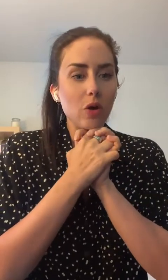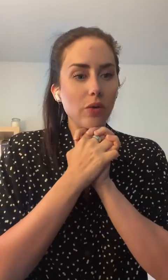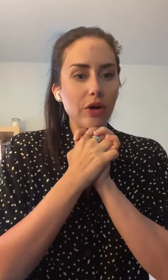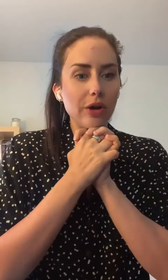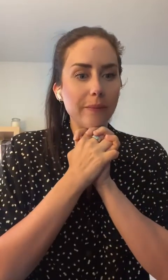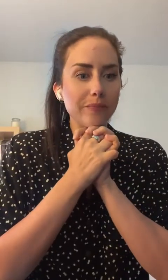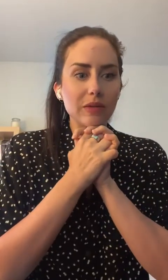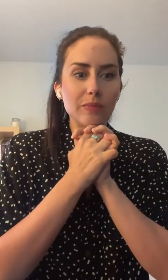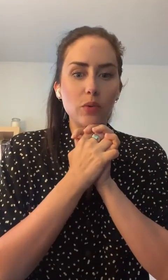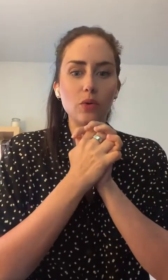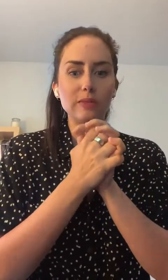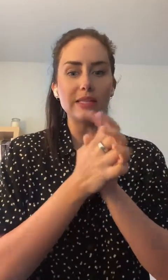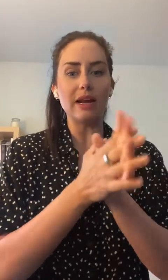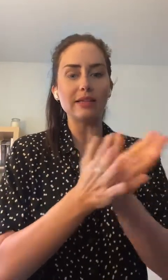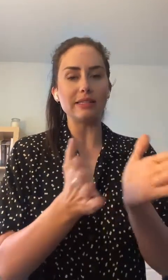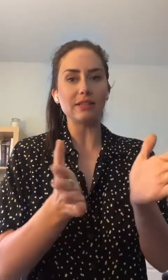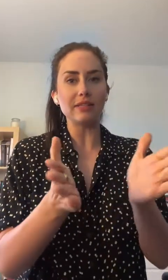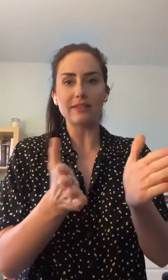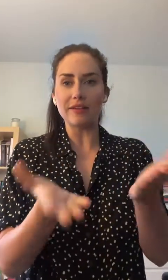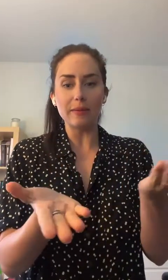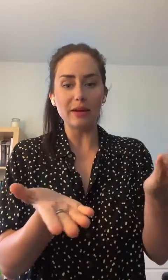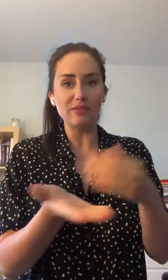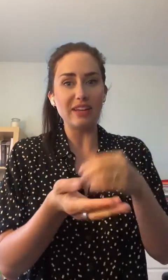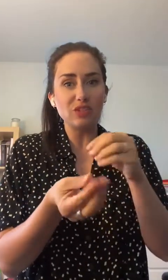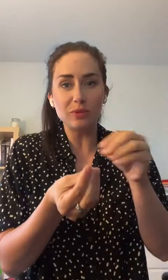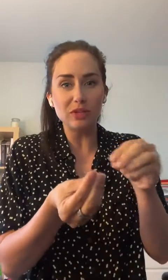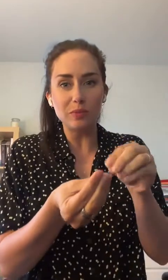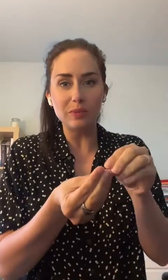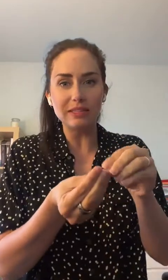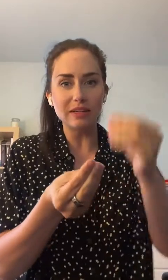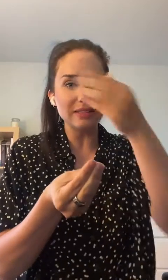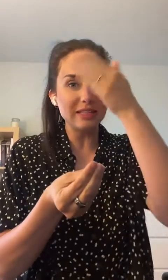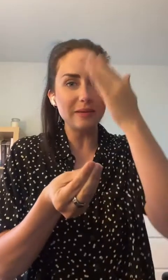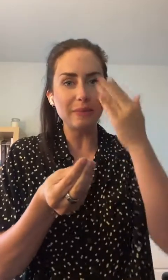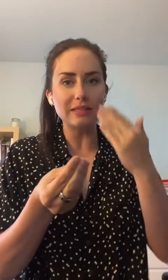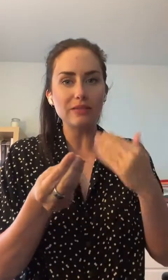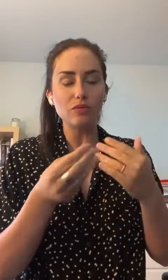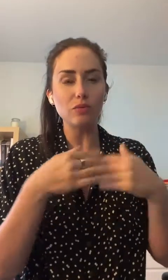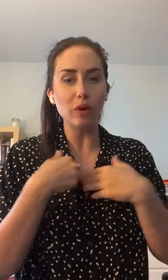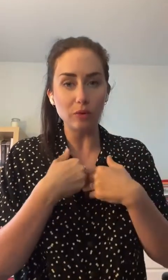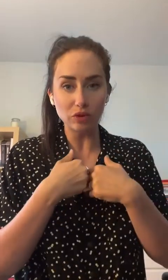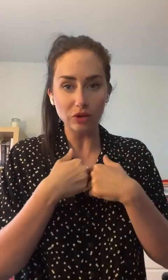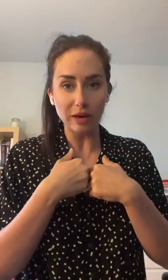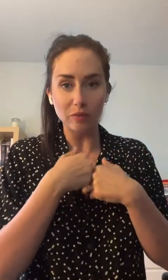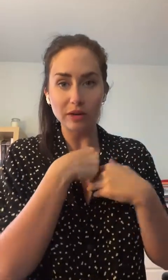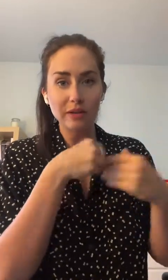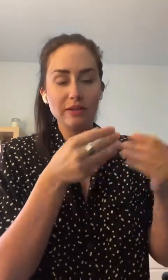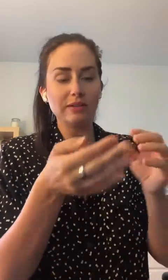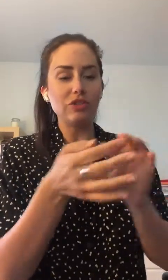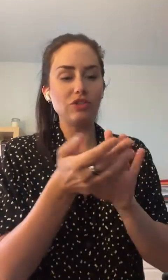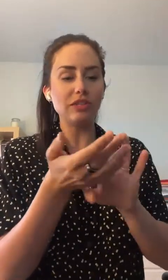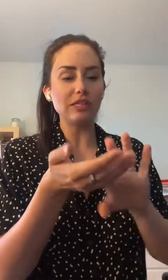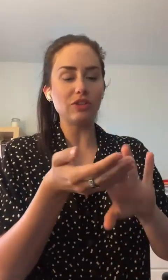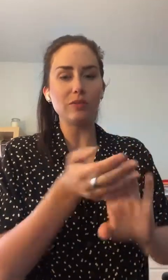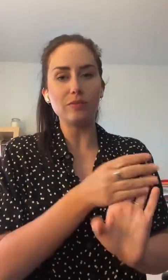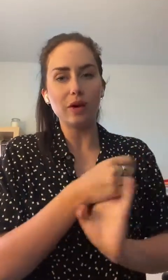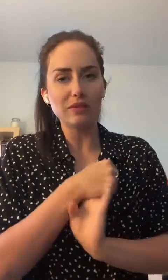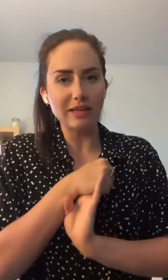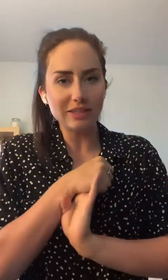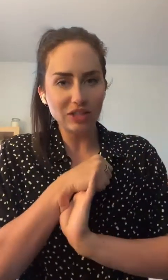Sinon, pour l'eau micellaire,'est ça. serait vraiment... Vous avez juste besoin d'une petite quantité. Passez-vous. Moi, mon truc à moi, c'est que j'utilise comme... Voilà, vous allez dire